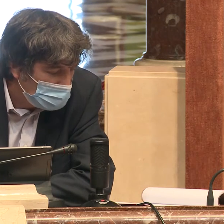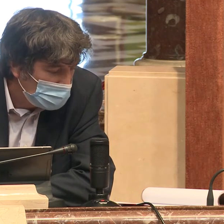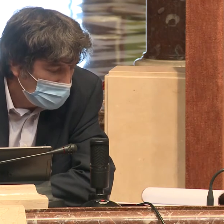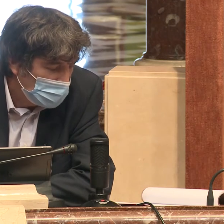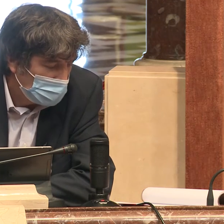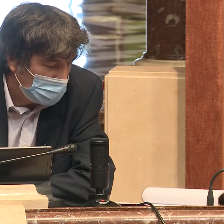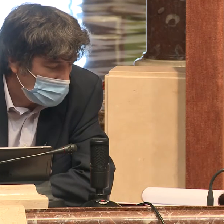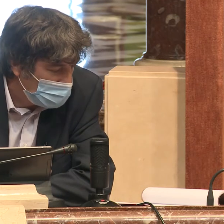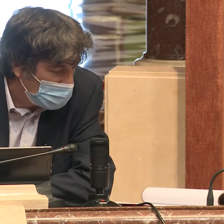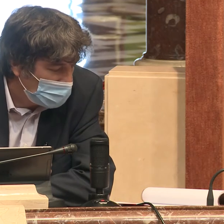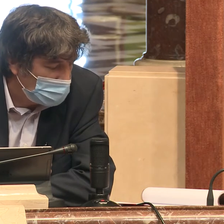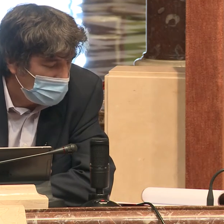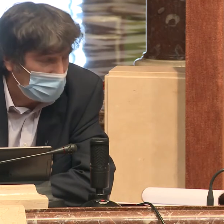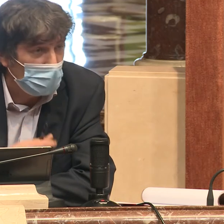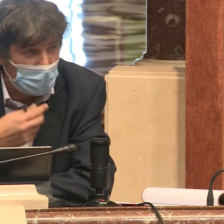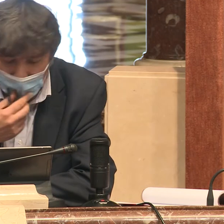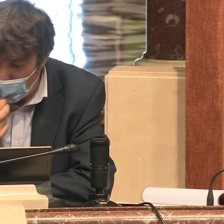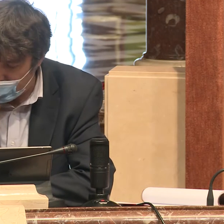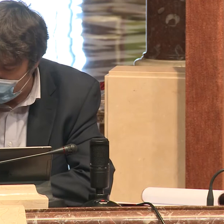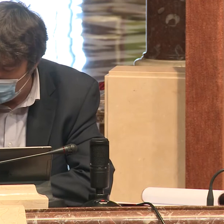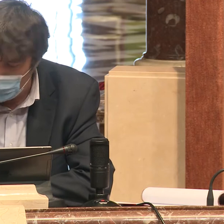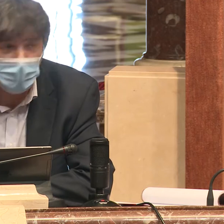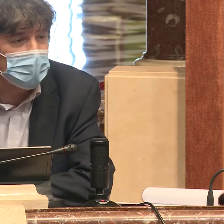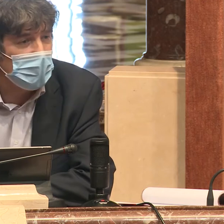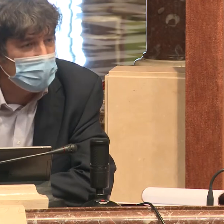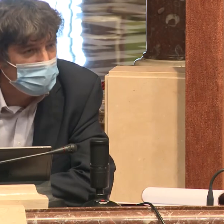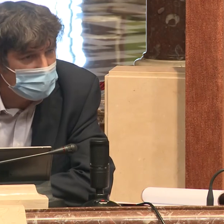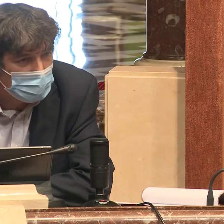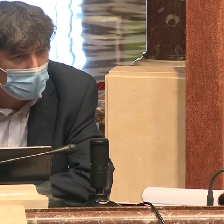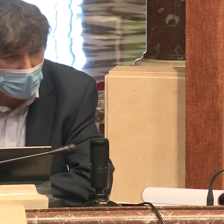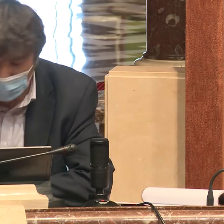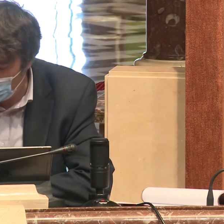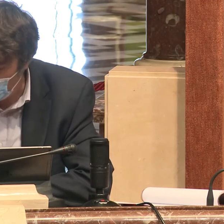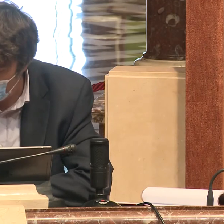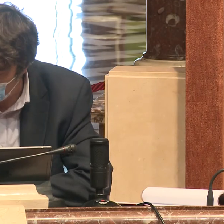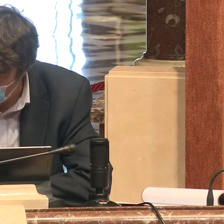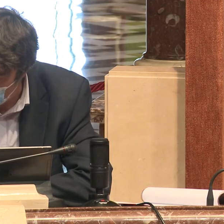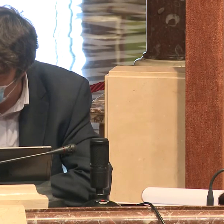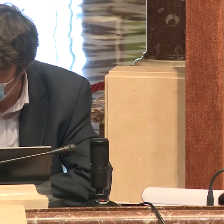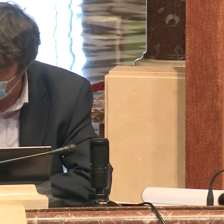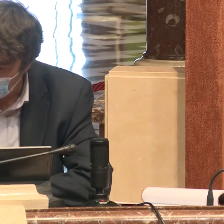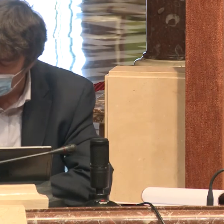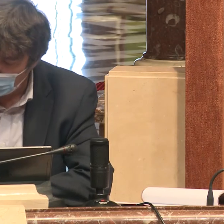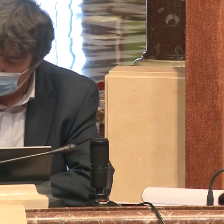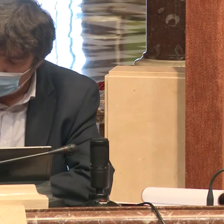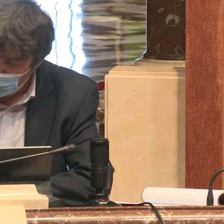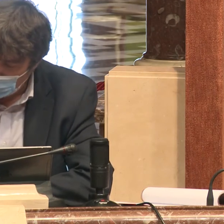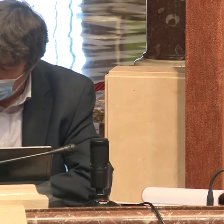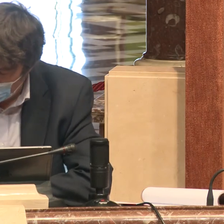gratuito de los servicios de interpretación de la lengua de signos y que se haga extensivo a toda la Administración pública,